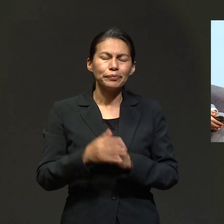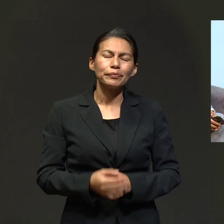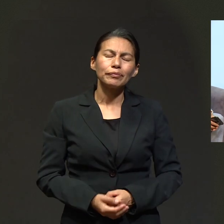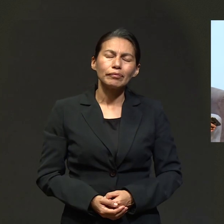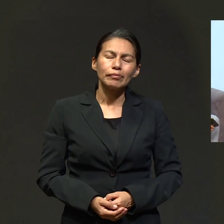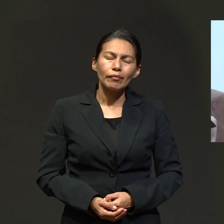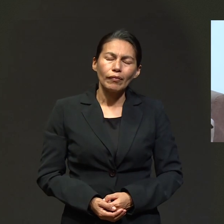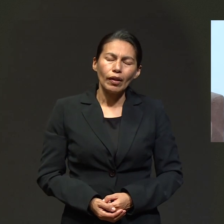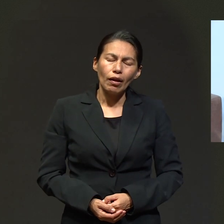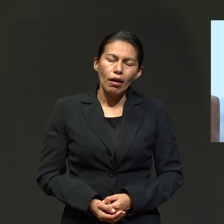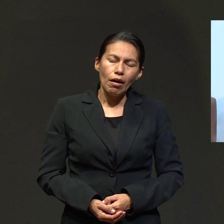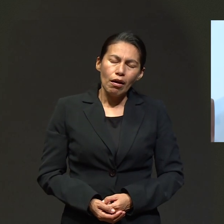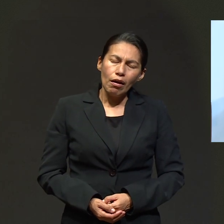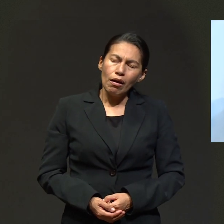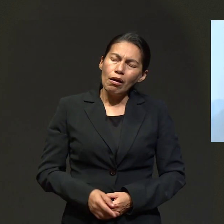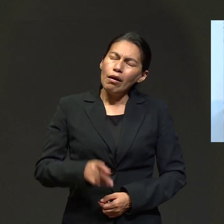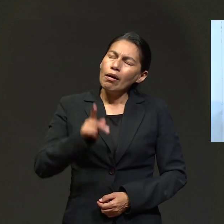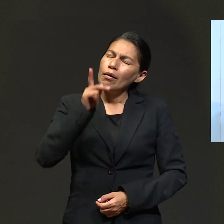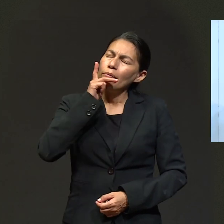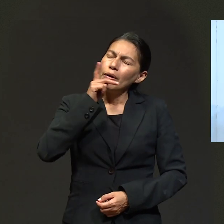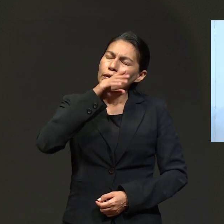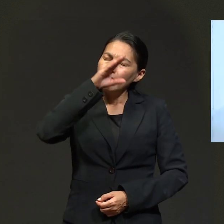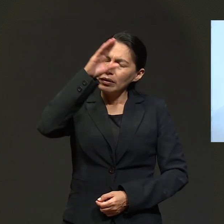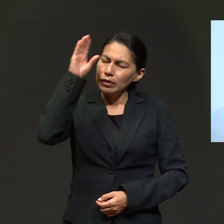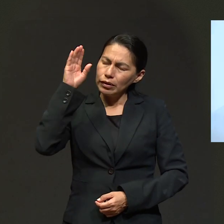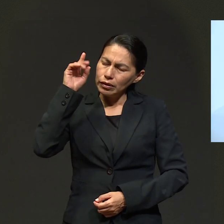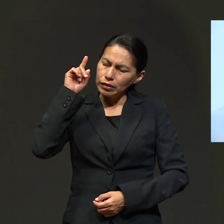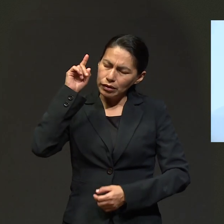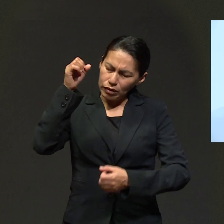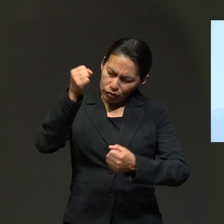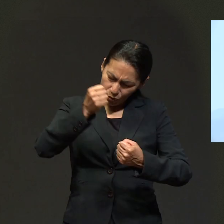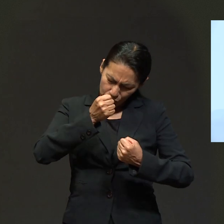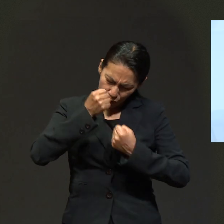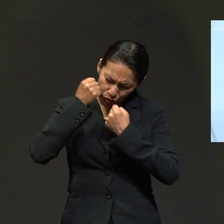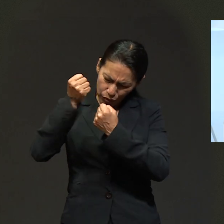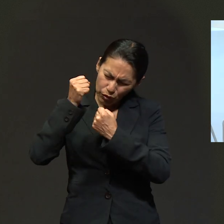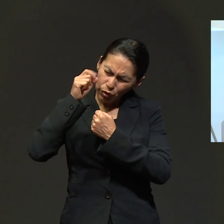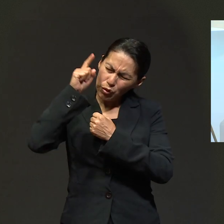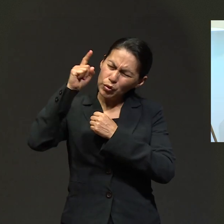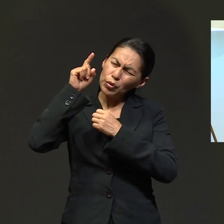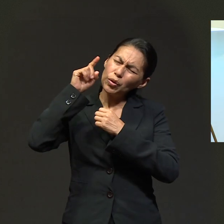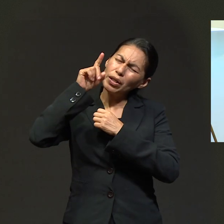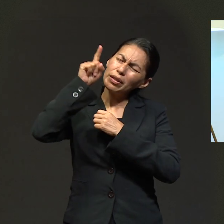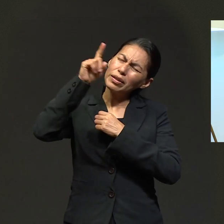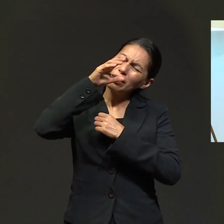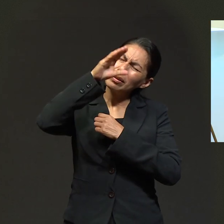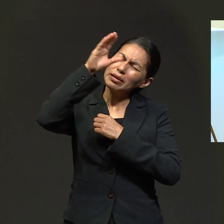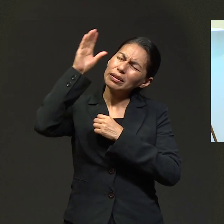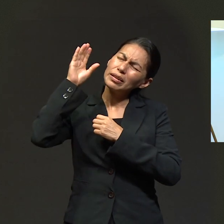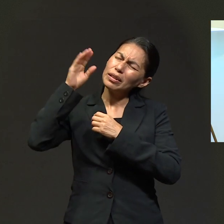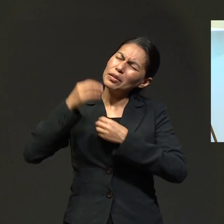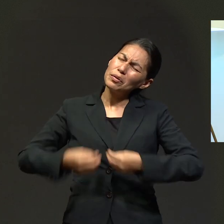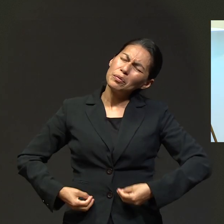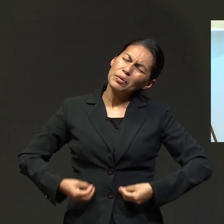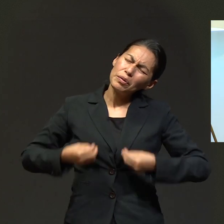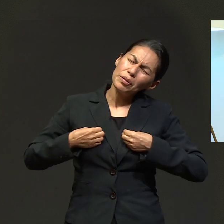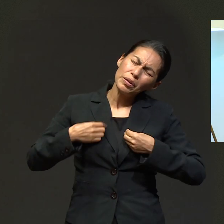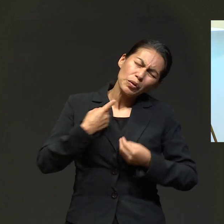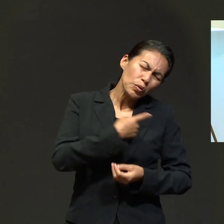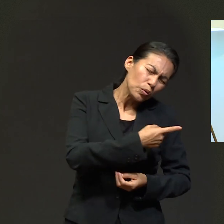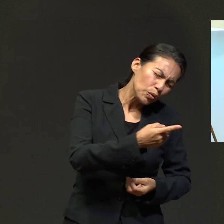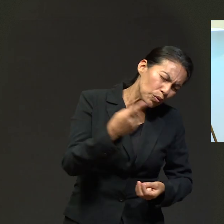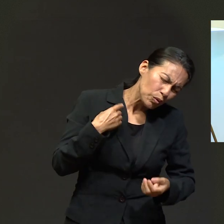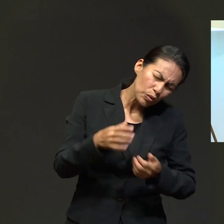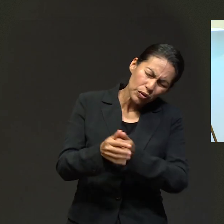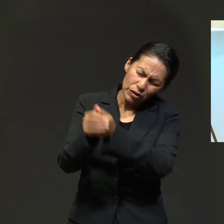Poderoso Padre celestial, que tu morada está en las mansiones de los cielos. Alabado y glorificado sea tu nombre, mi Dios. Amén. En